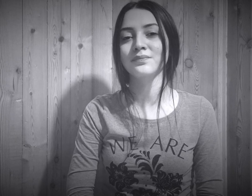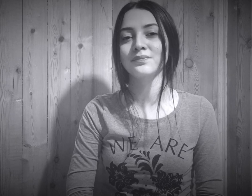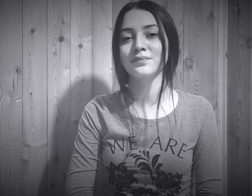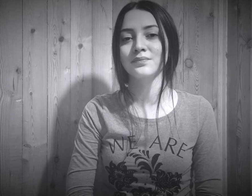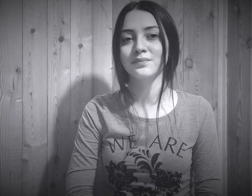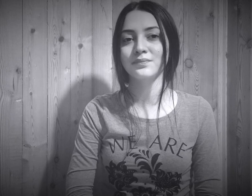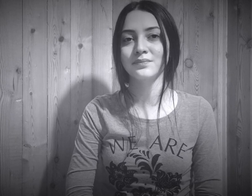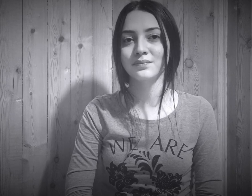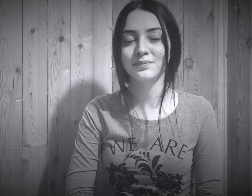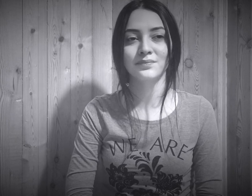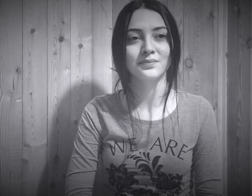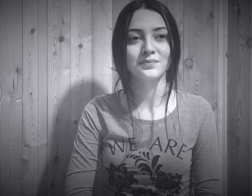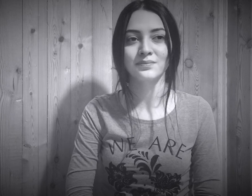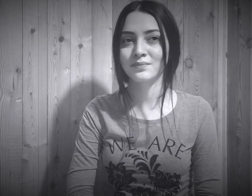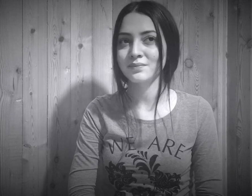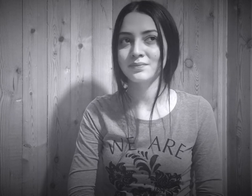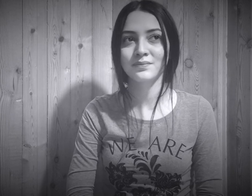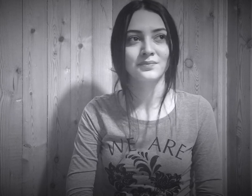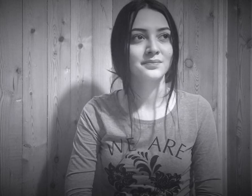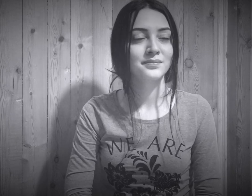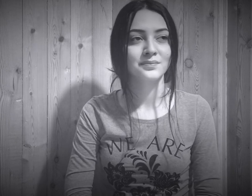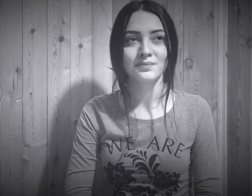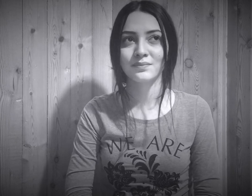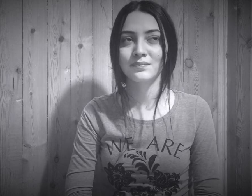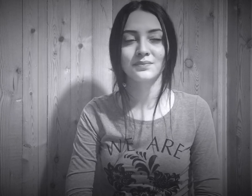Müzik Müzik